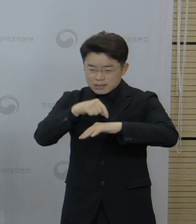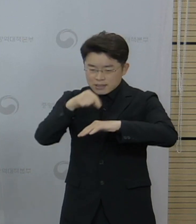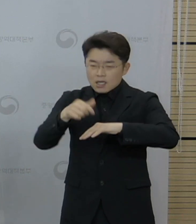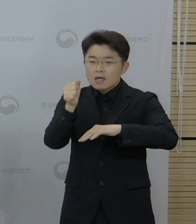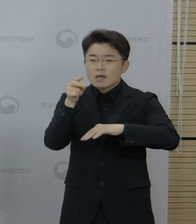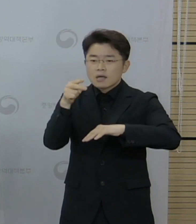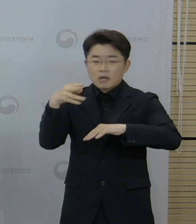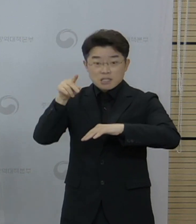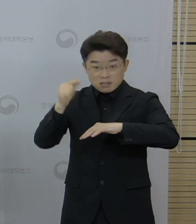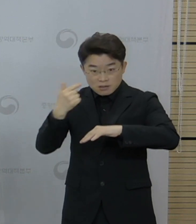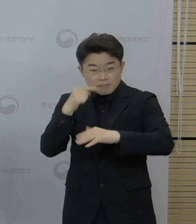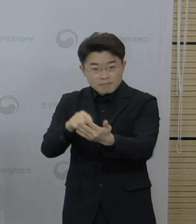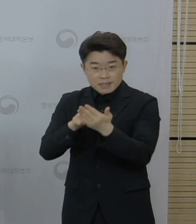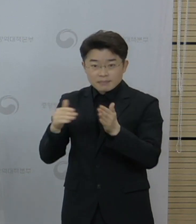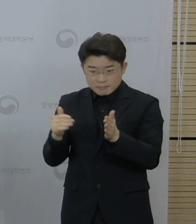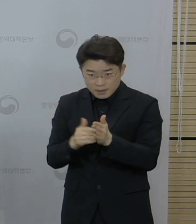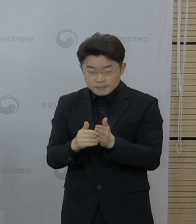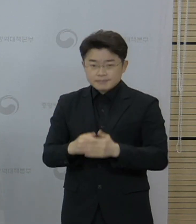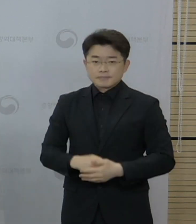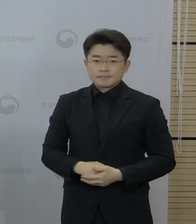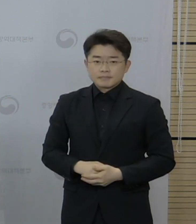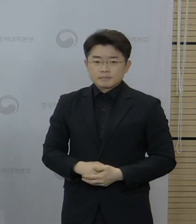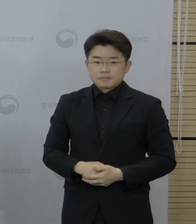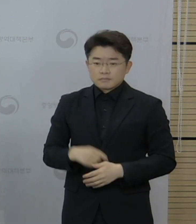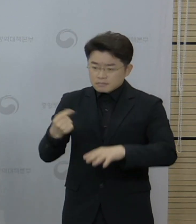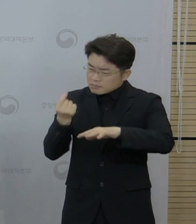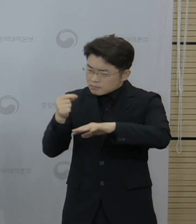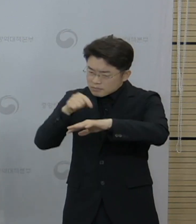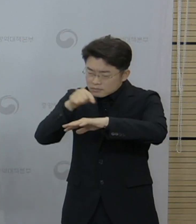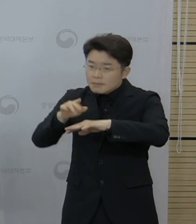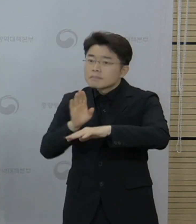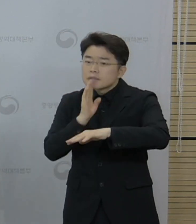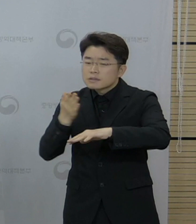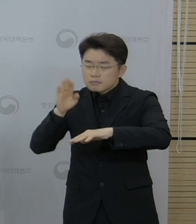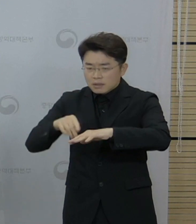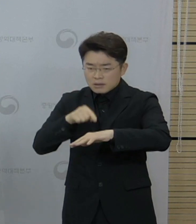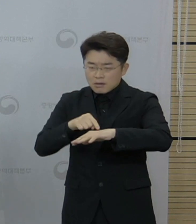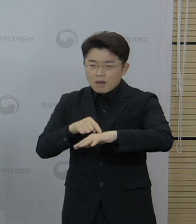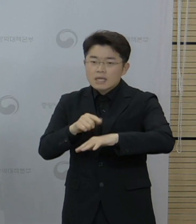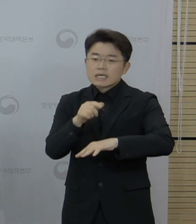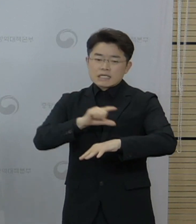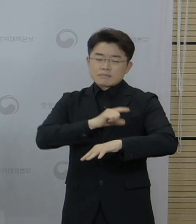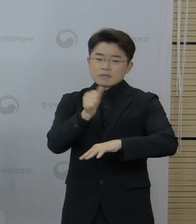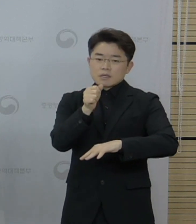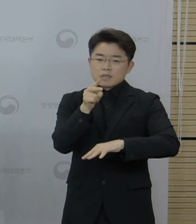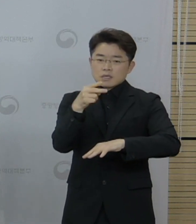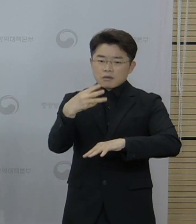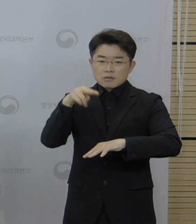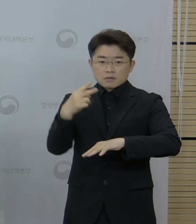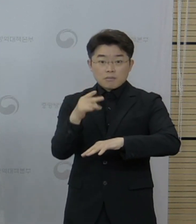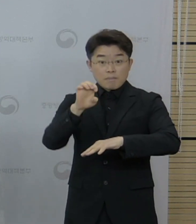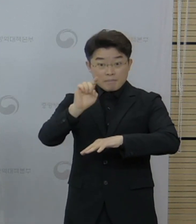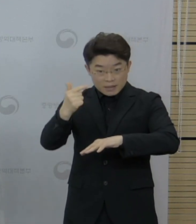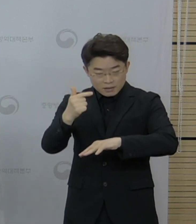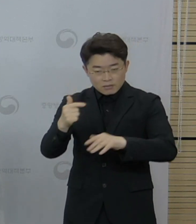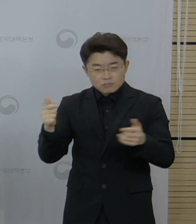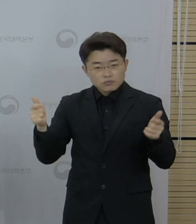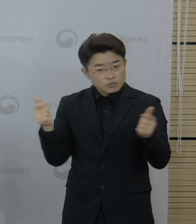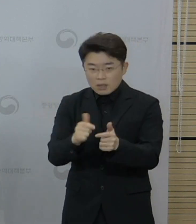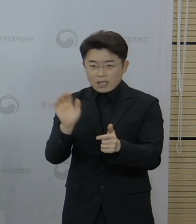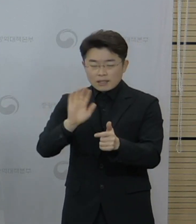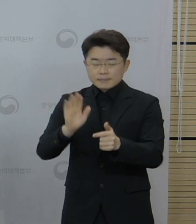뇌정맥동에 혈전증은 있었지만 혈소판 감소증이 동반되지 않아 최근